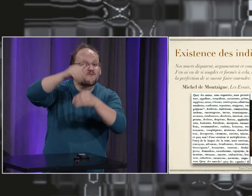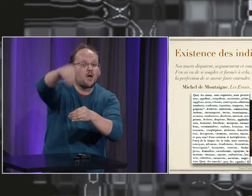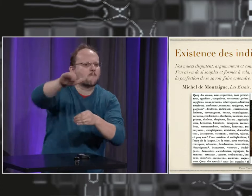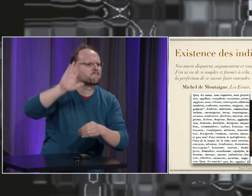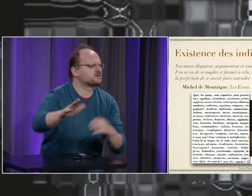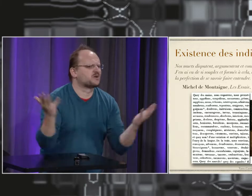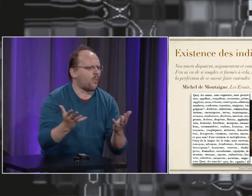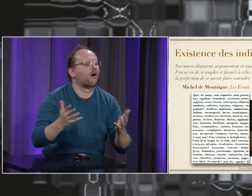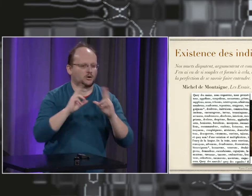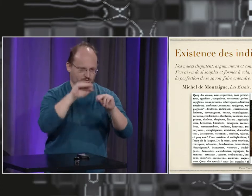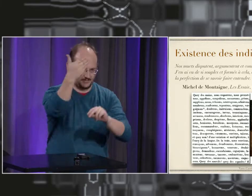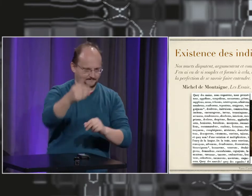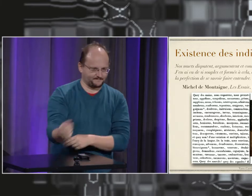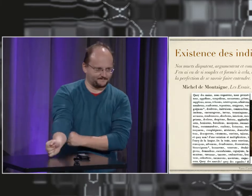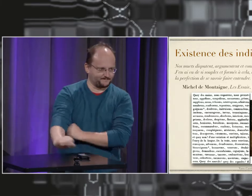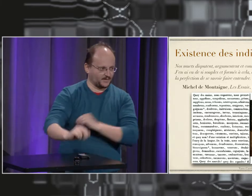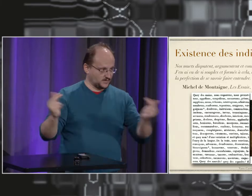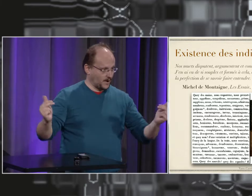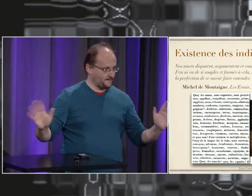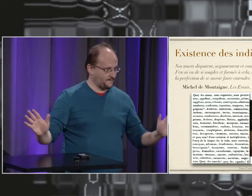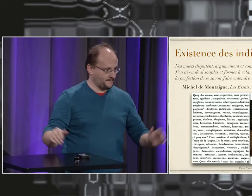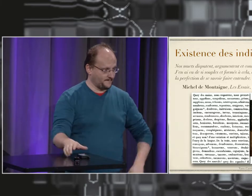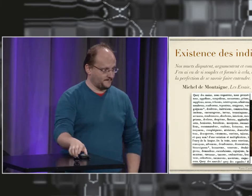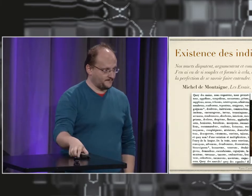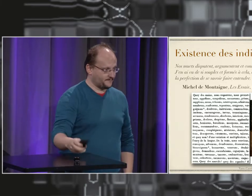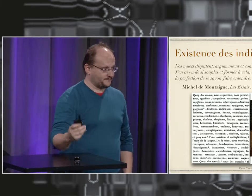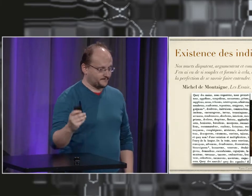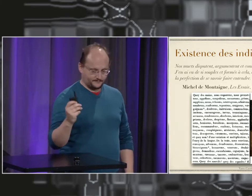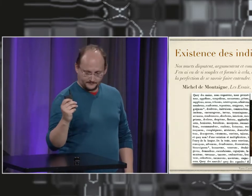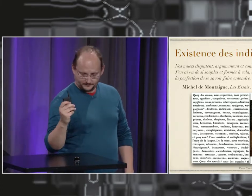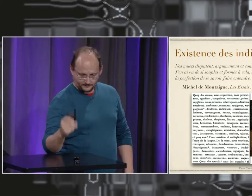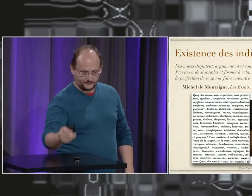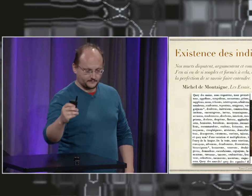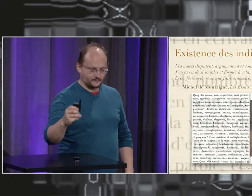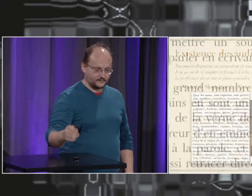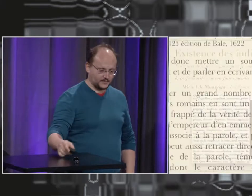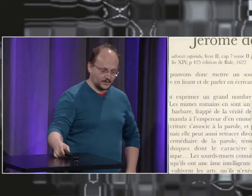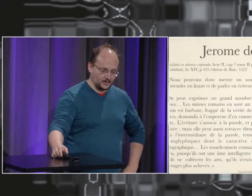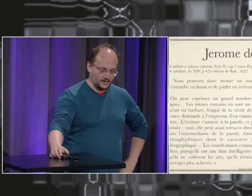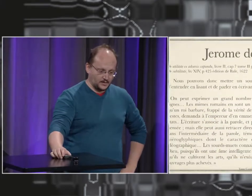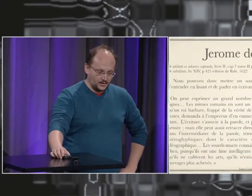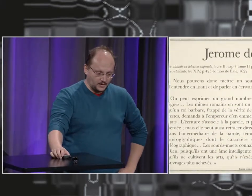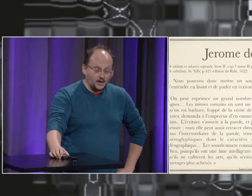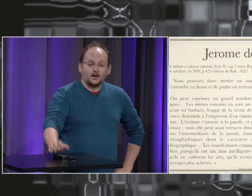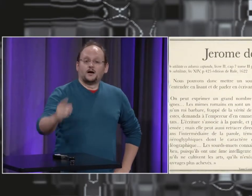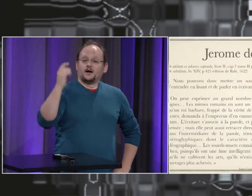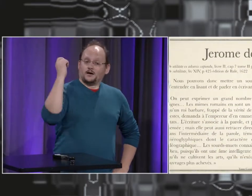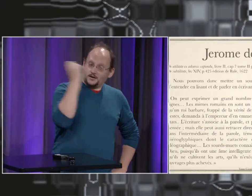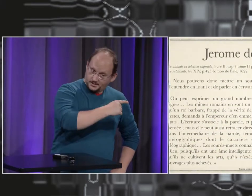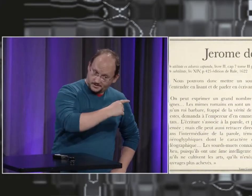dans ma recherche, j'ai trouvé des témoignages d'expressions, de rencontres avec des personnes sourdes, d'échanges entre personnes sourdes.